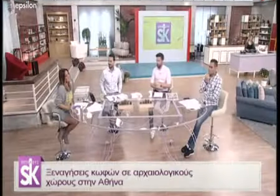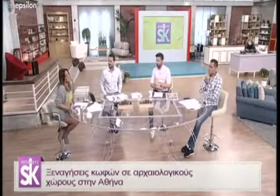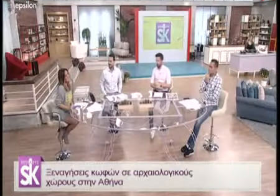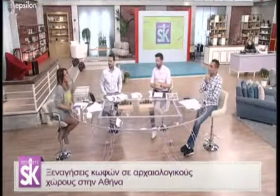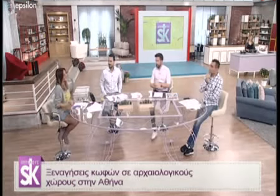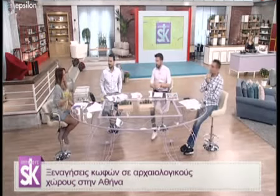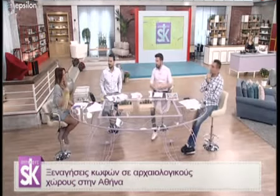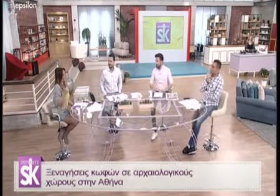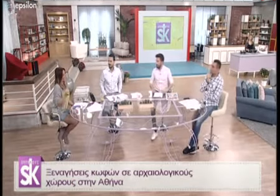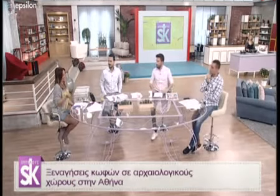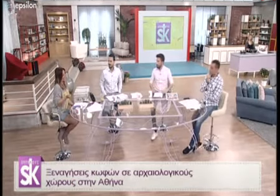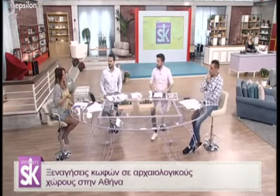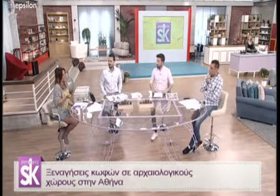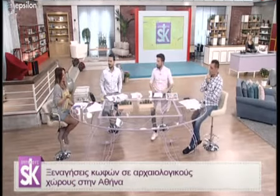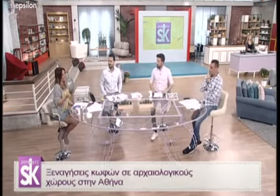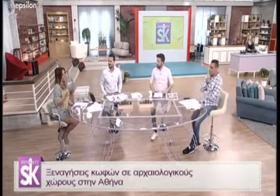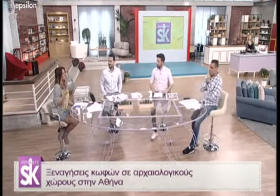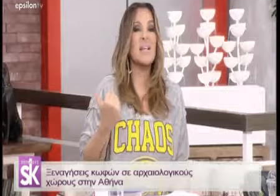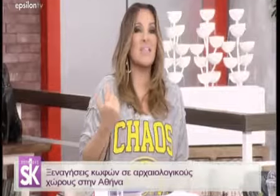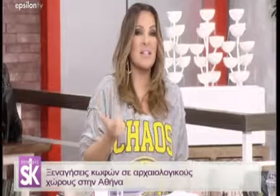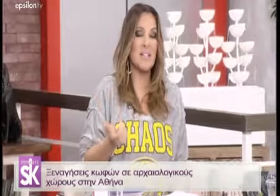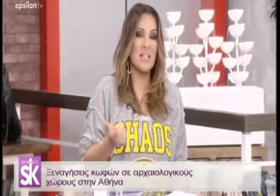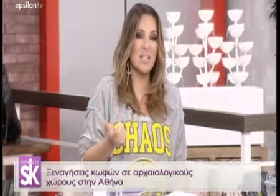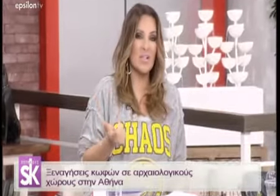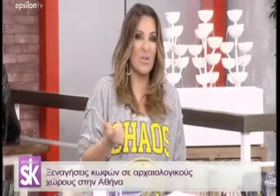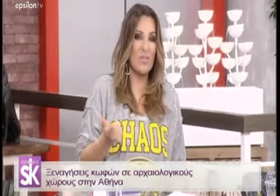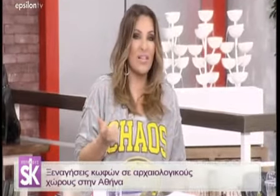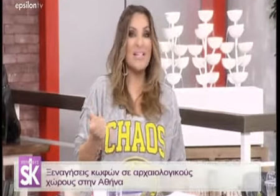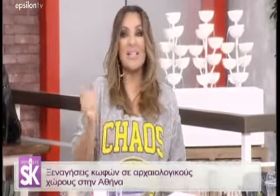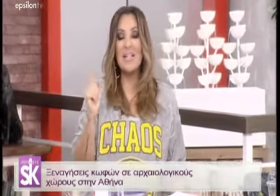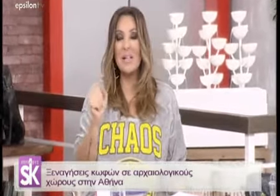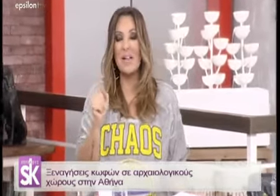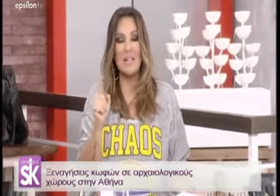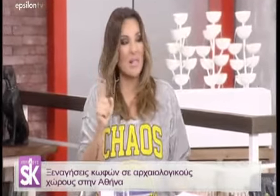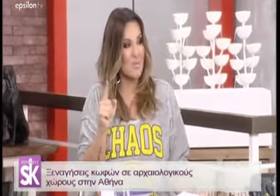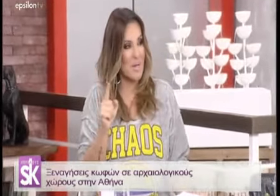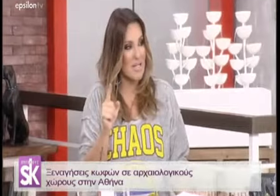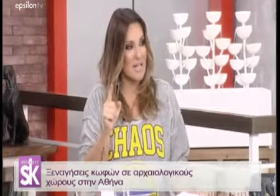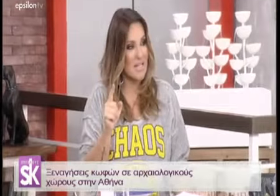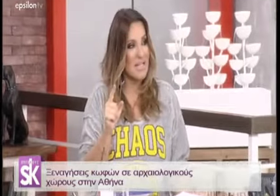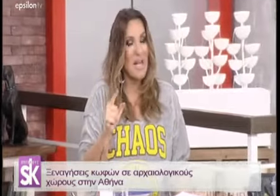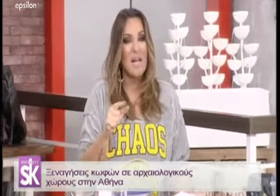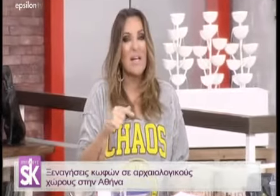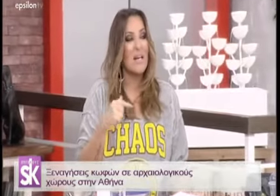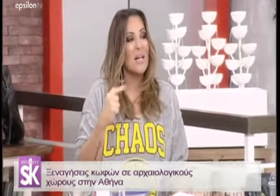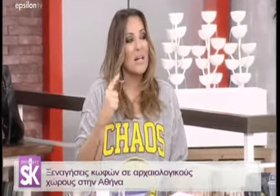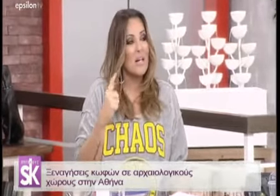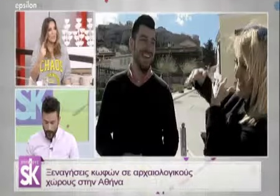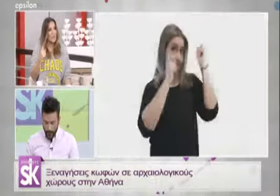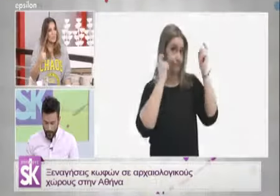Και σε αρχαιολογικούς χώρους λοιπόν, και σε εκθέσεις ζωγραφικής, και σε θεατρικές παραστάσεις. Αυτό μου κάνει εντύπωση, γερώταγα την Αταλία στο